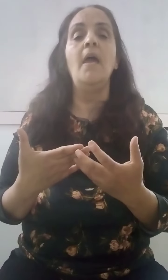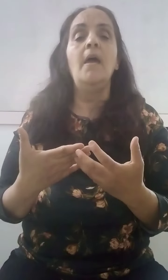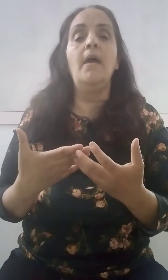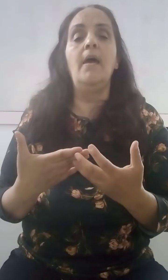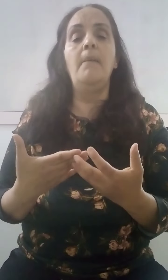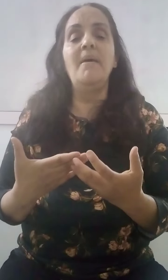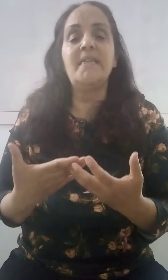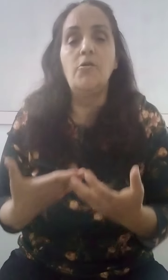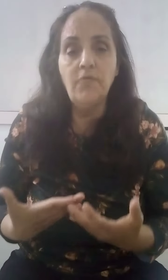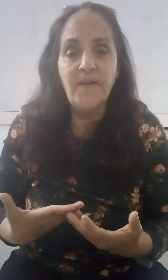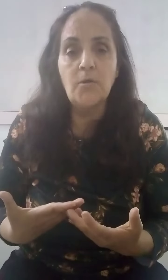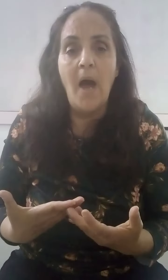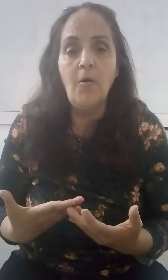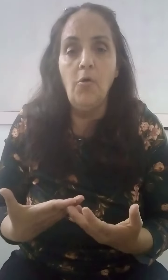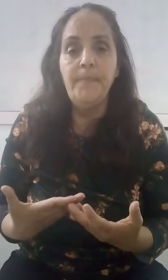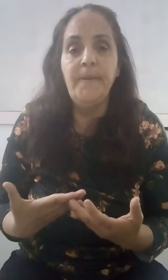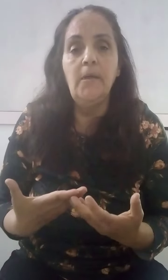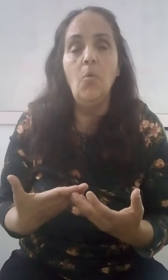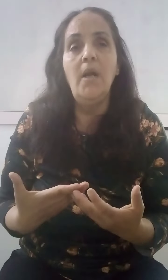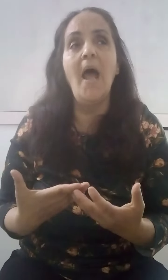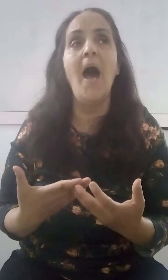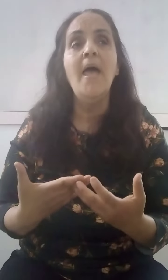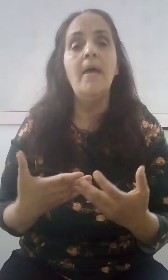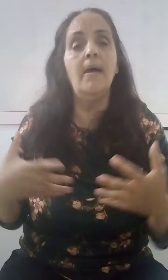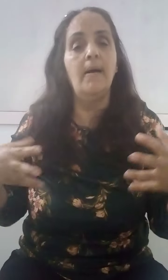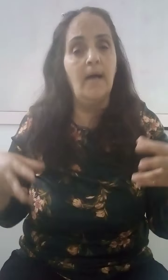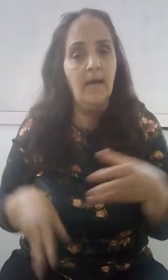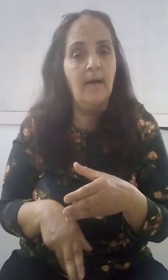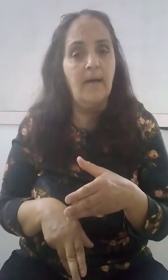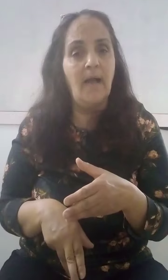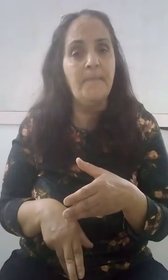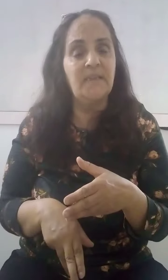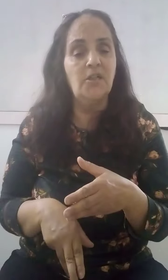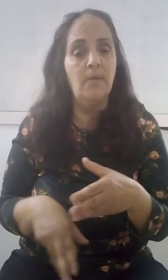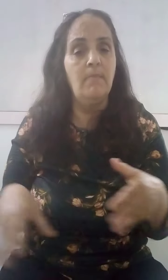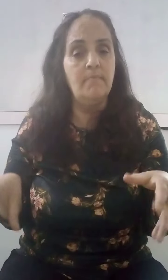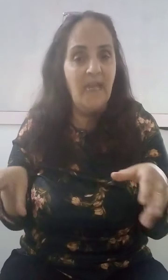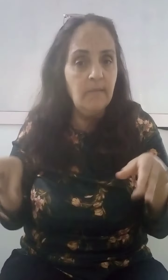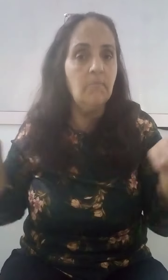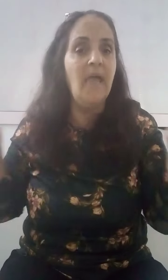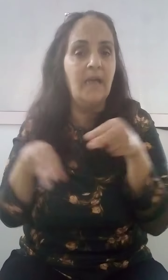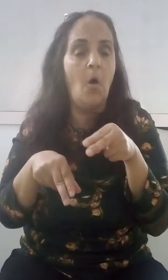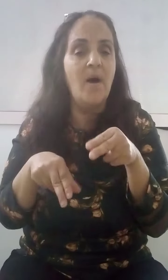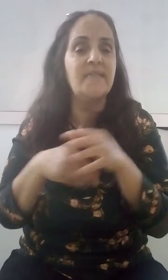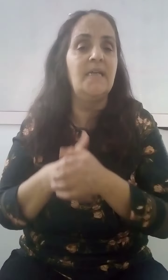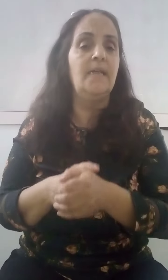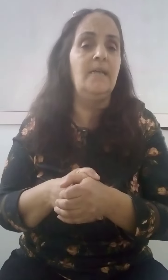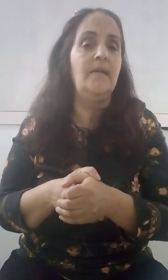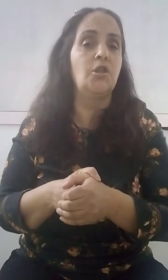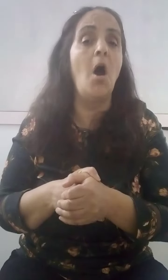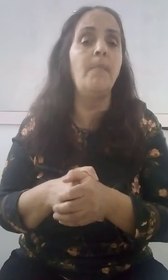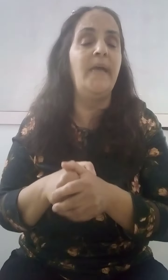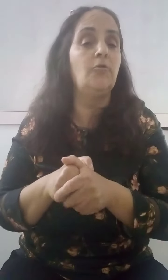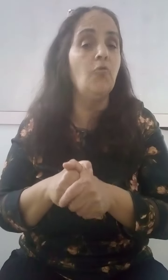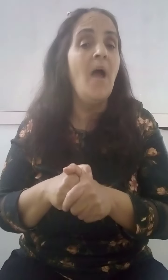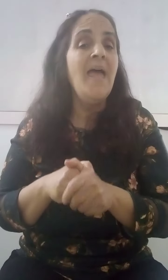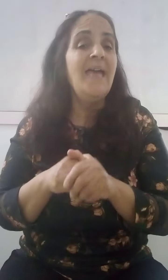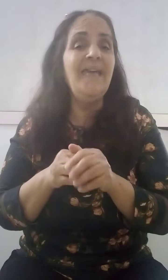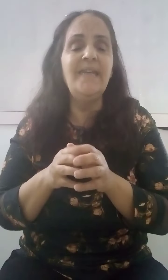مثلا عن طريق أغربي أو أرابط يجب أن تقلق الجميع يعني